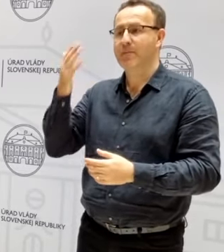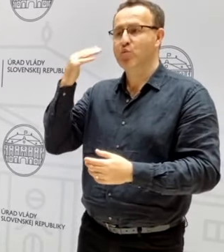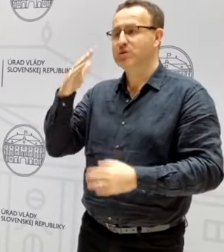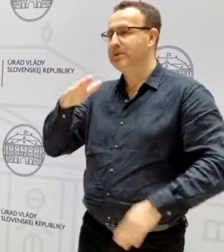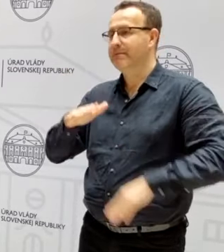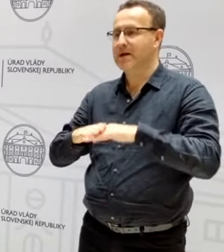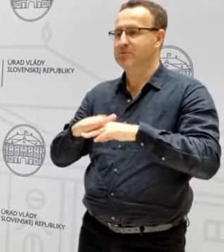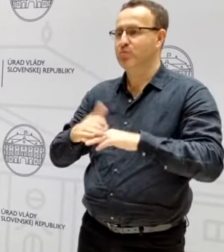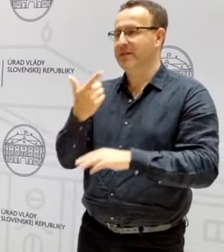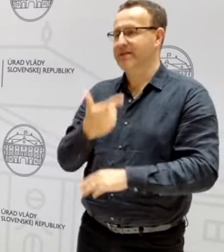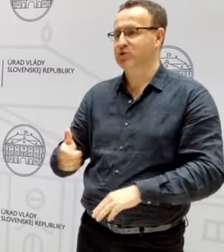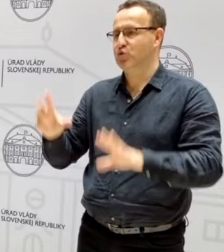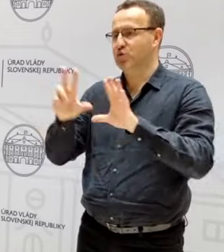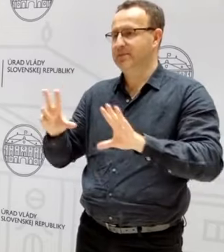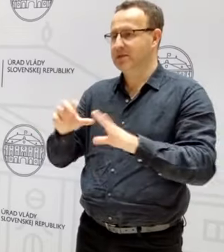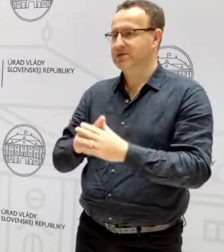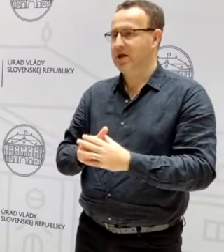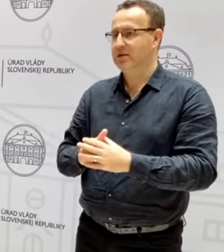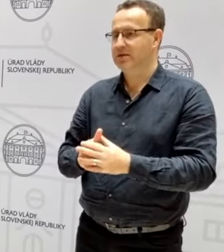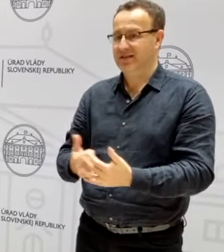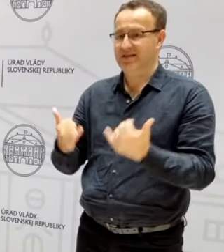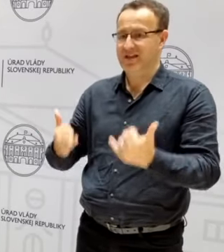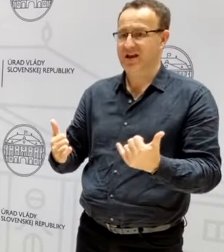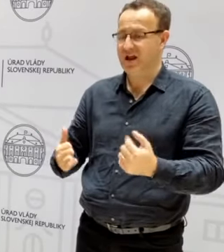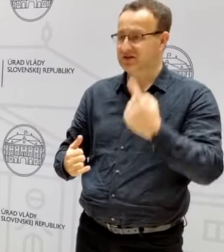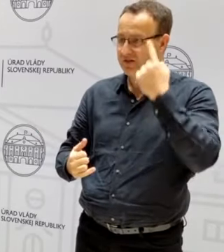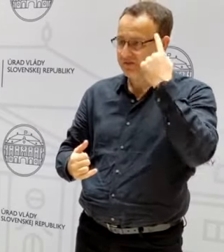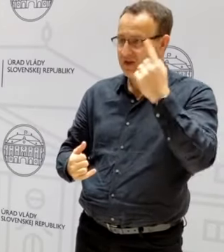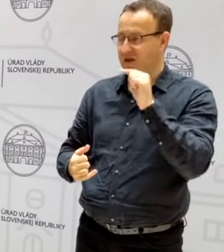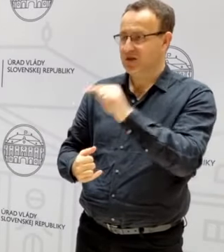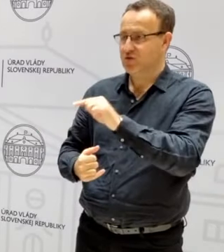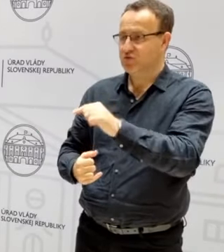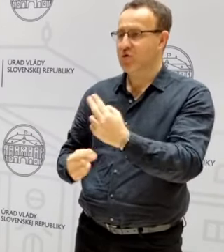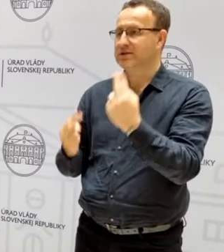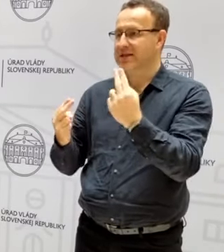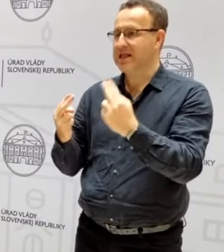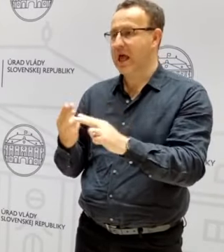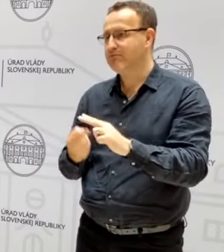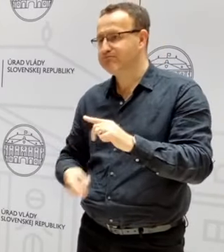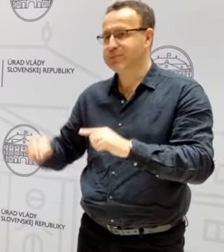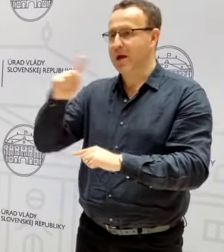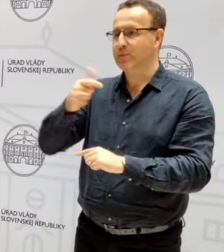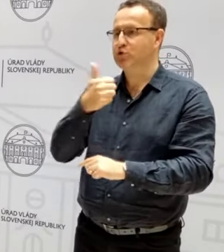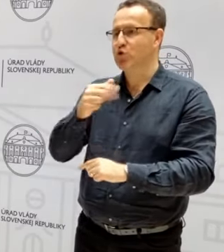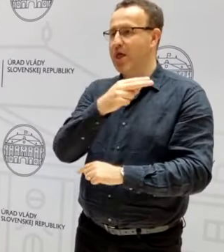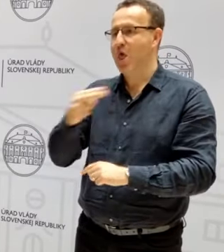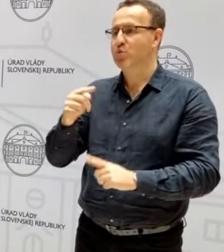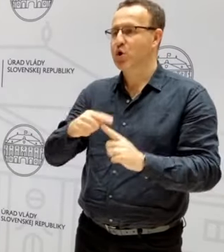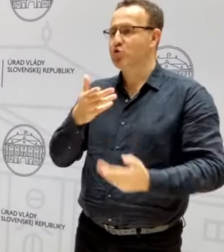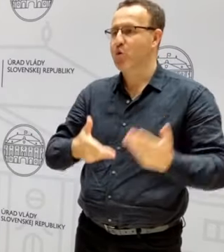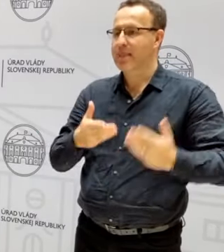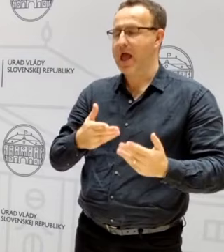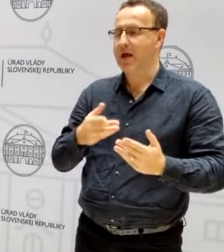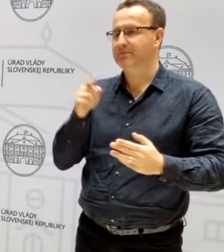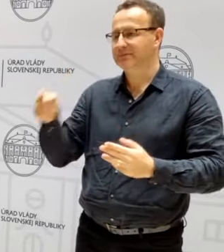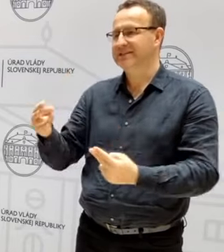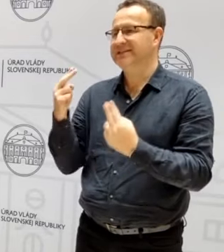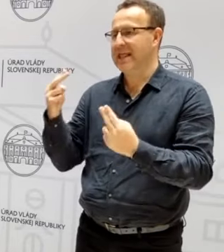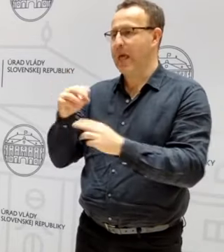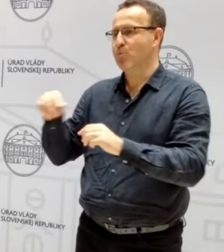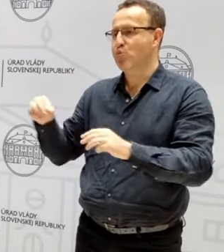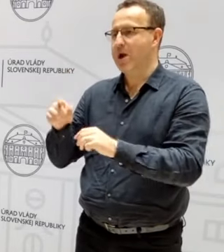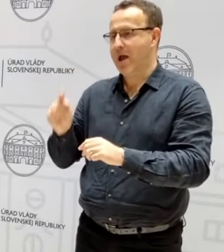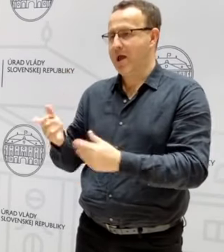maximálne za 280, že či teda dokážu práve tento cenový skok o 100 eur na tónu premietnúť do ceny múky,